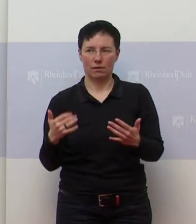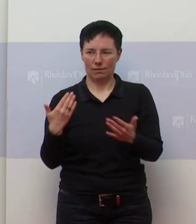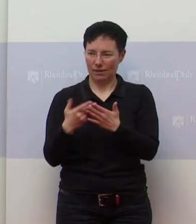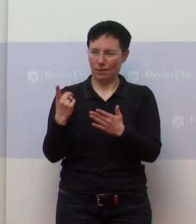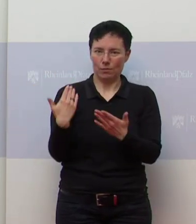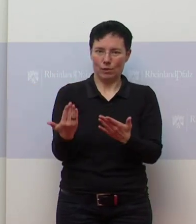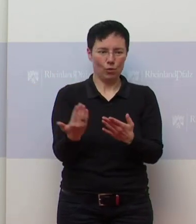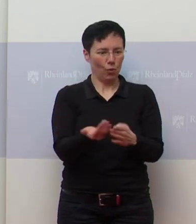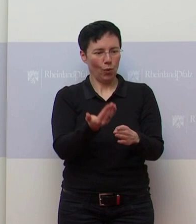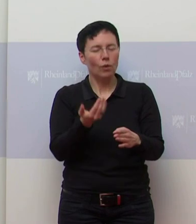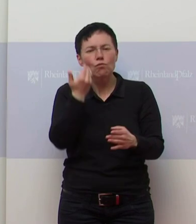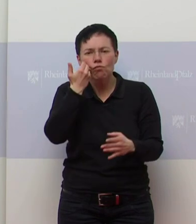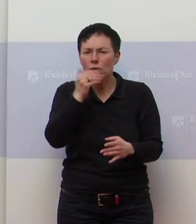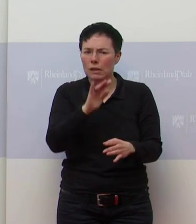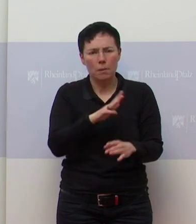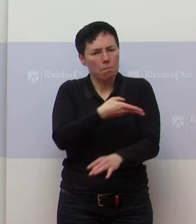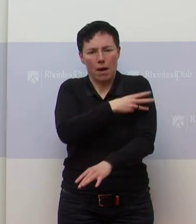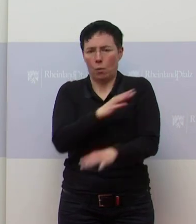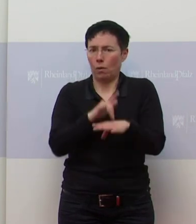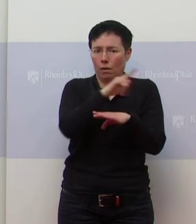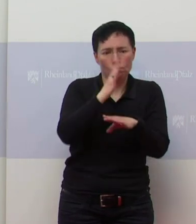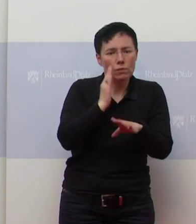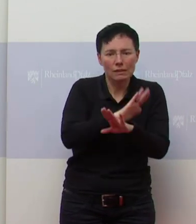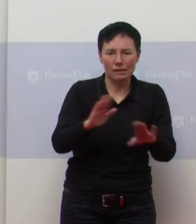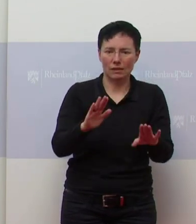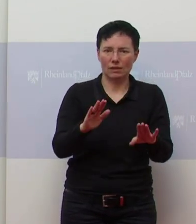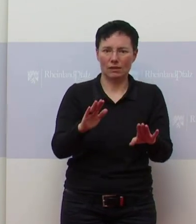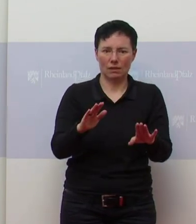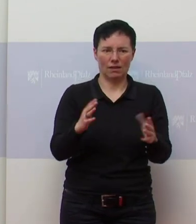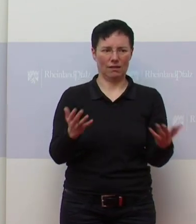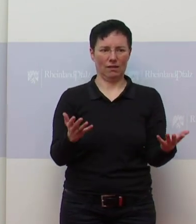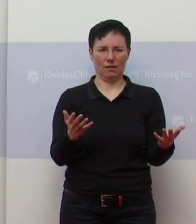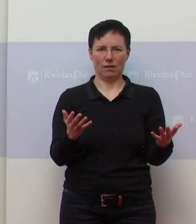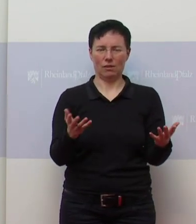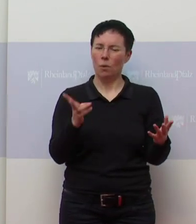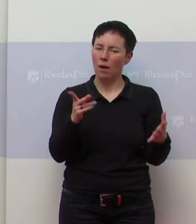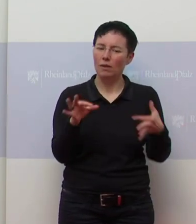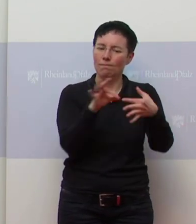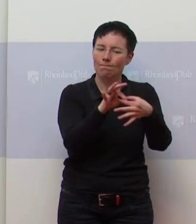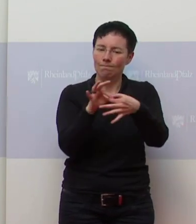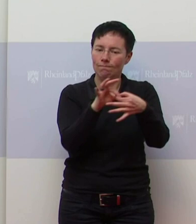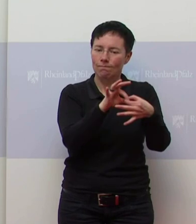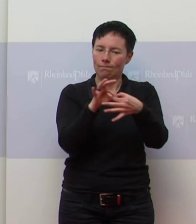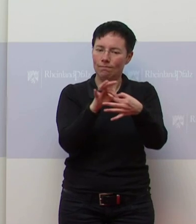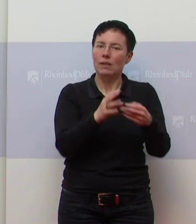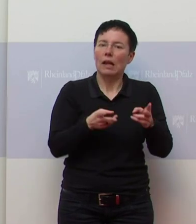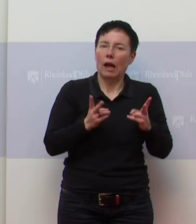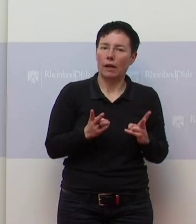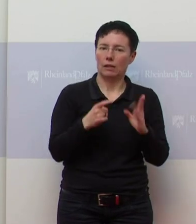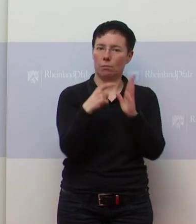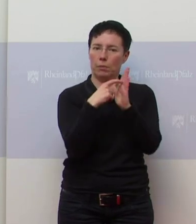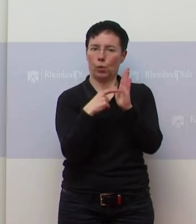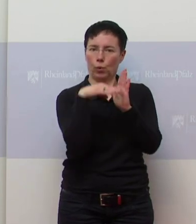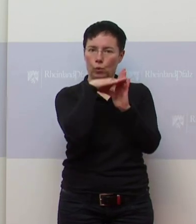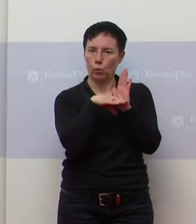Tage und Wochen nach der Öffnung? Oder muss man das eigentlich koppeln, zu sagen aus rechtlichen Gründen,